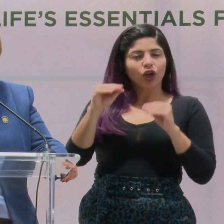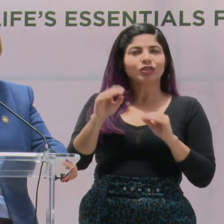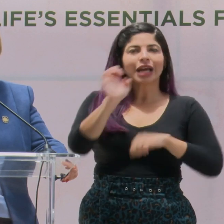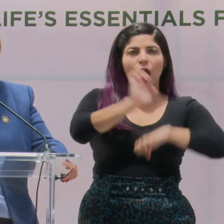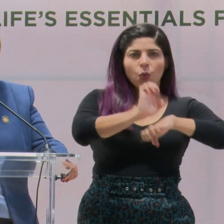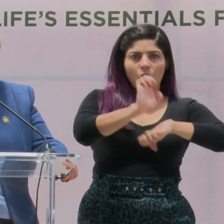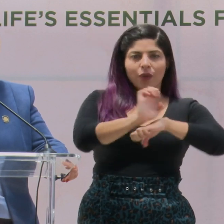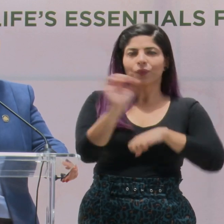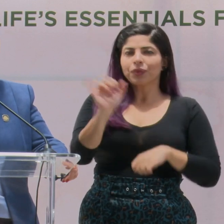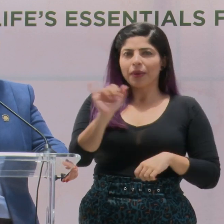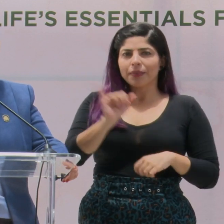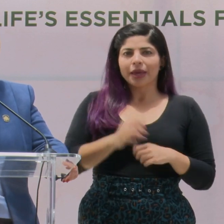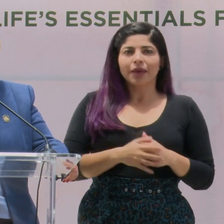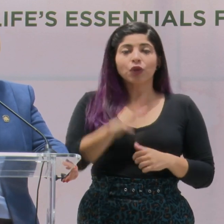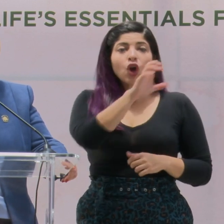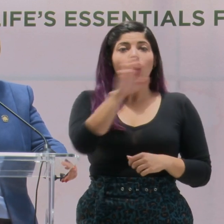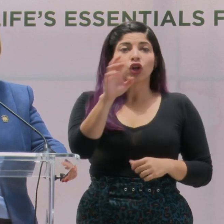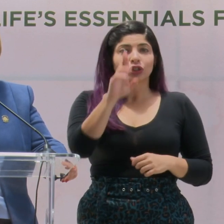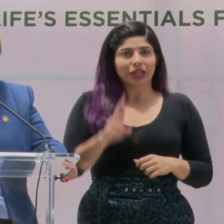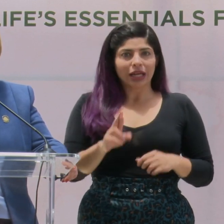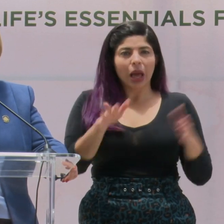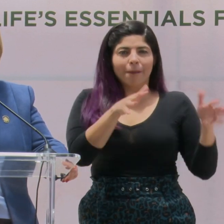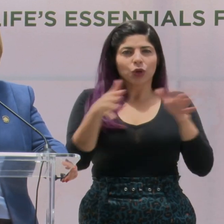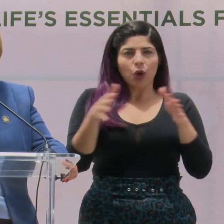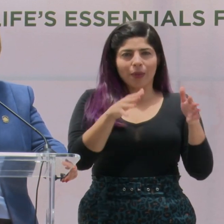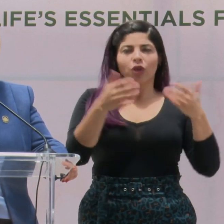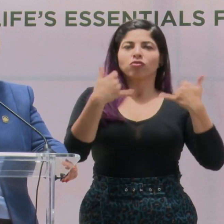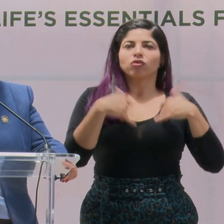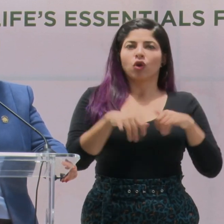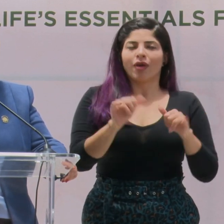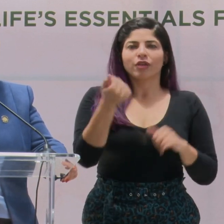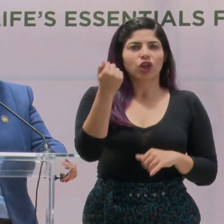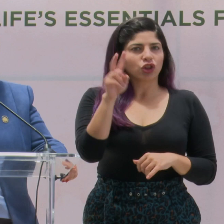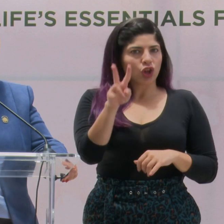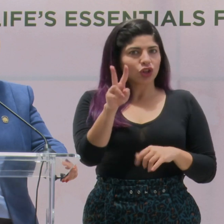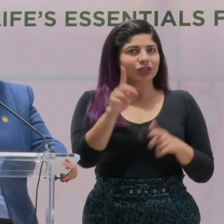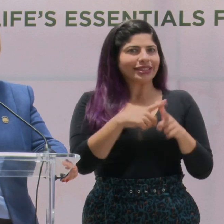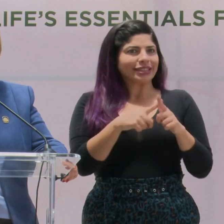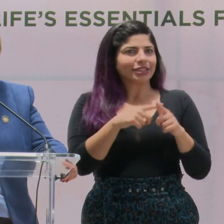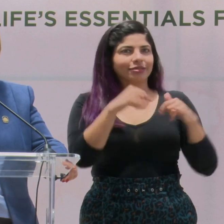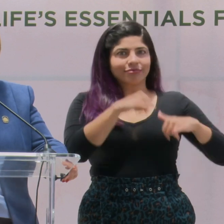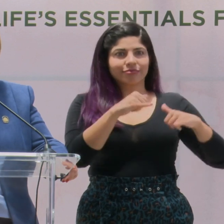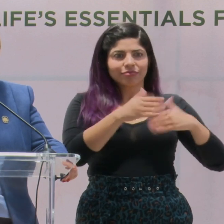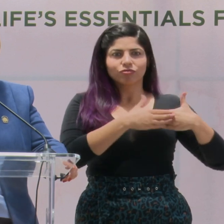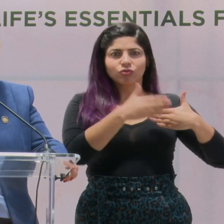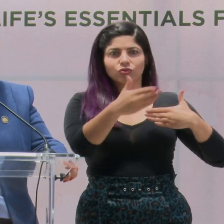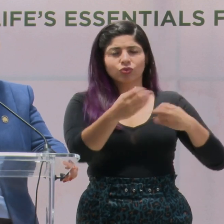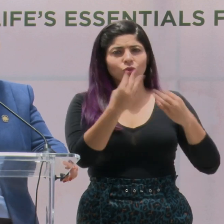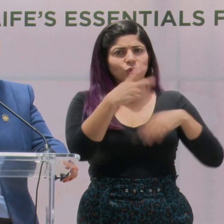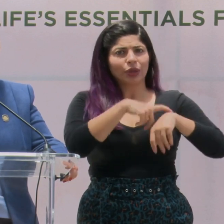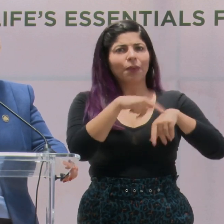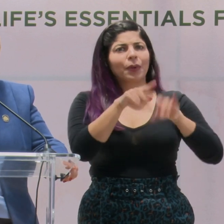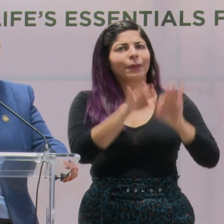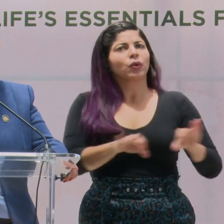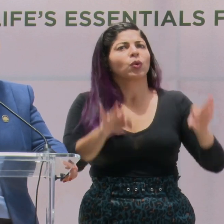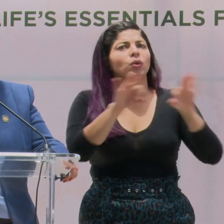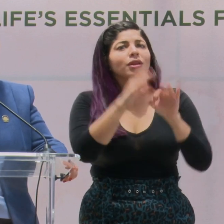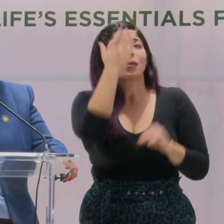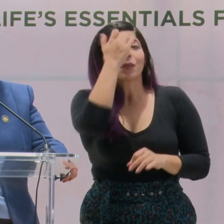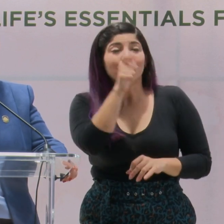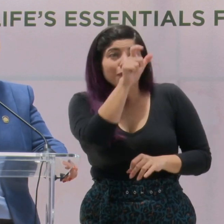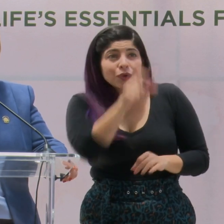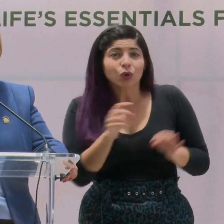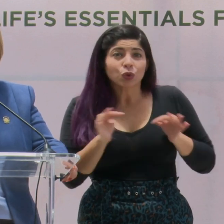Ecuador también, Costa Rica el promedio sigue siendo 12. Y esto es algo muy importante, porque ese